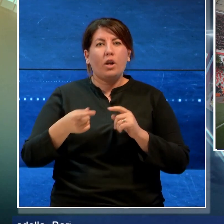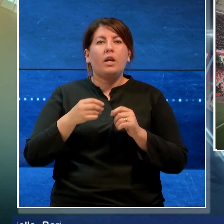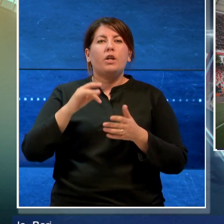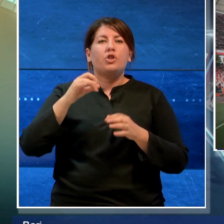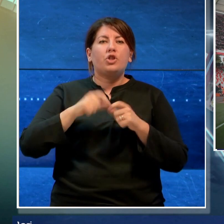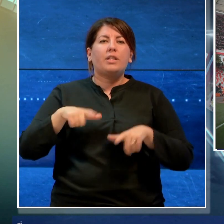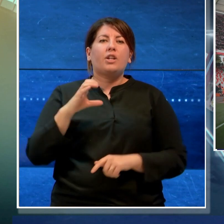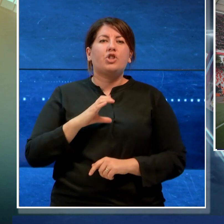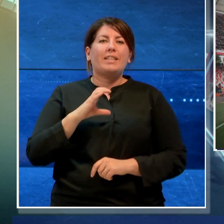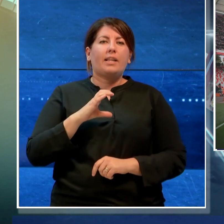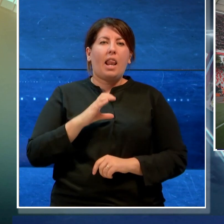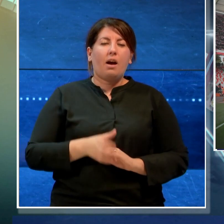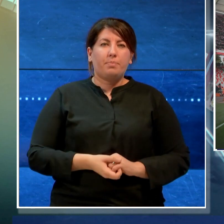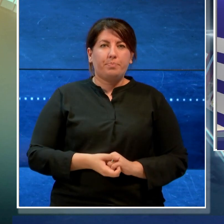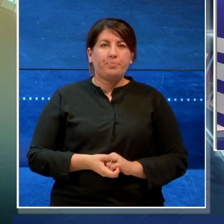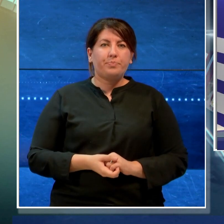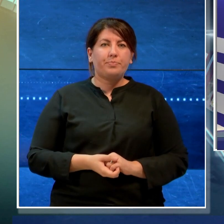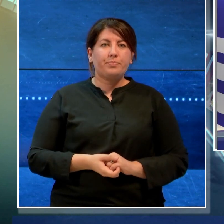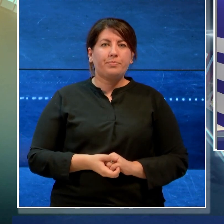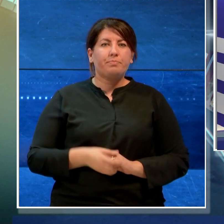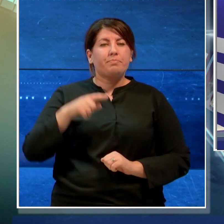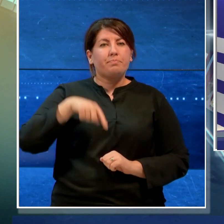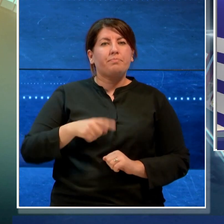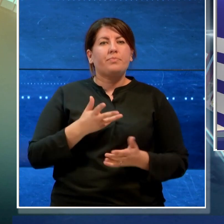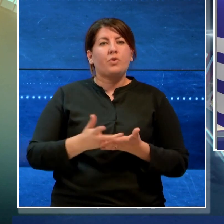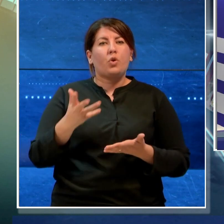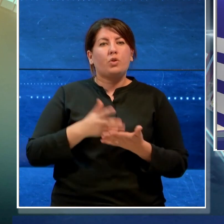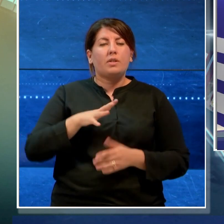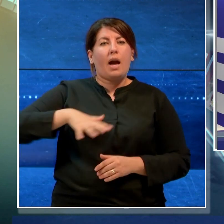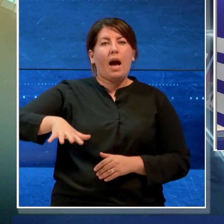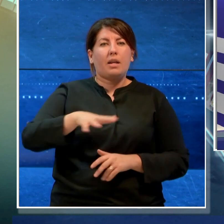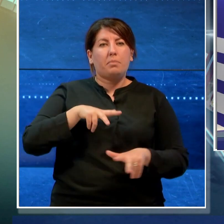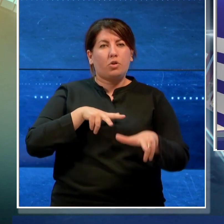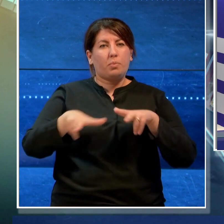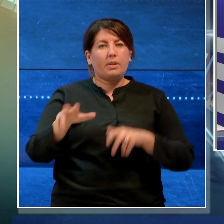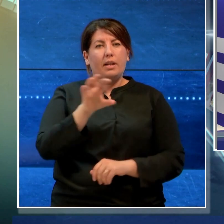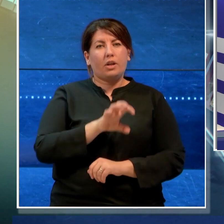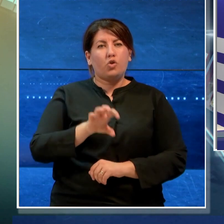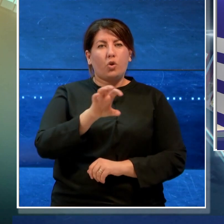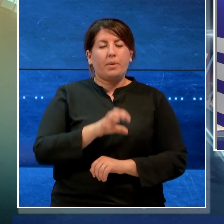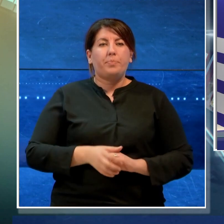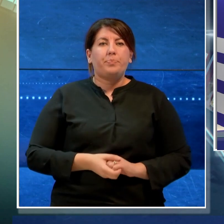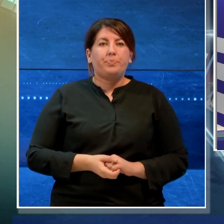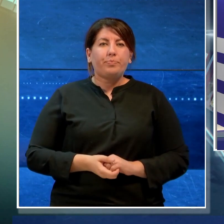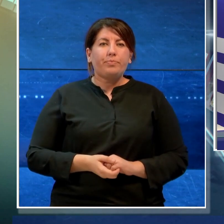Bari E adesso le notizie dall'area metropolitana e dalla regione